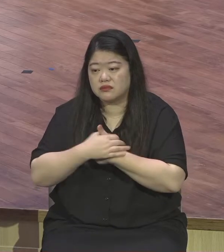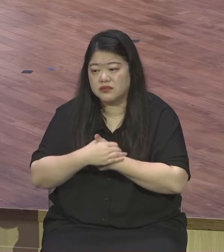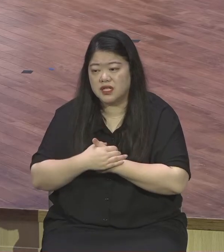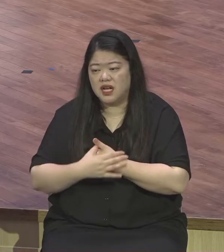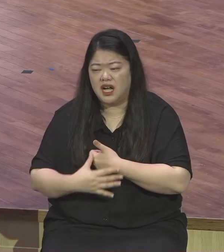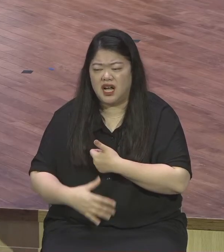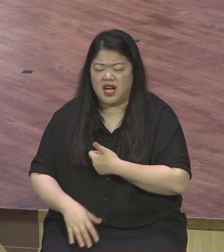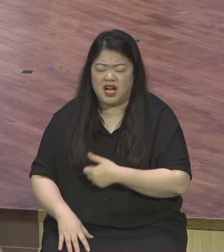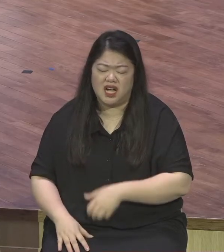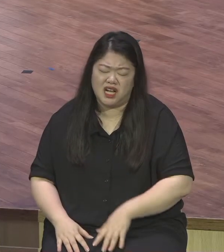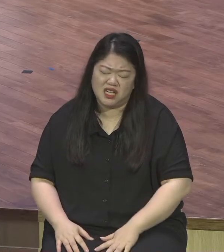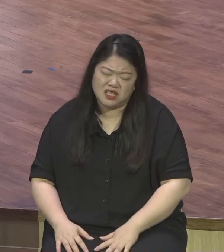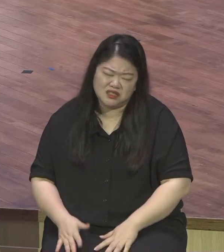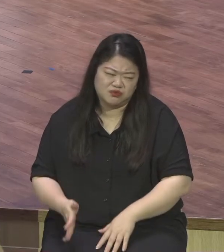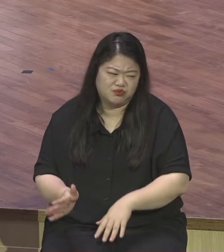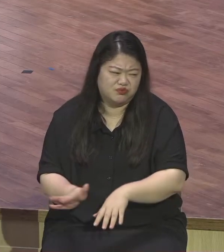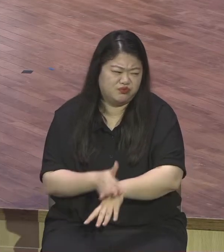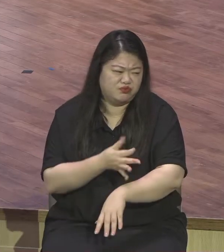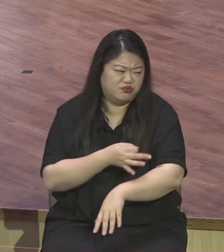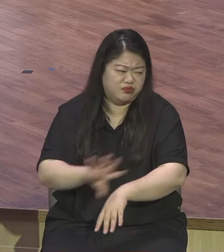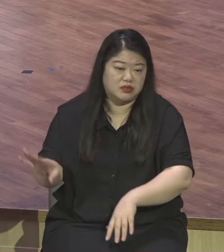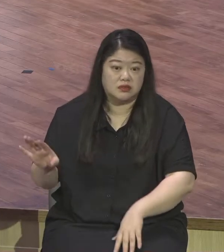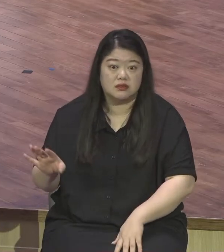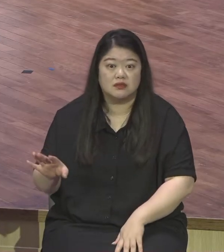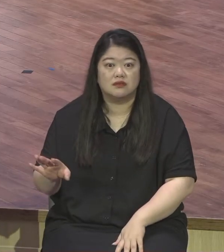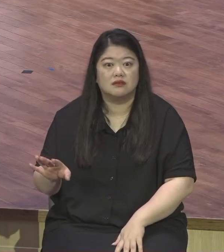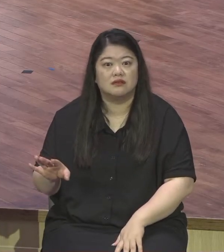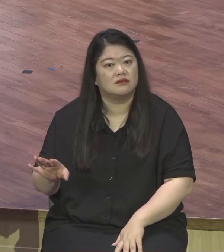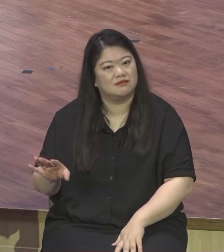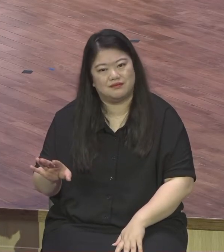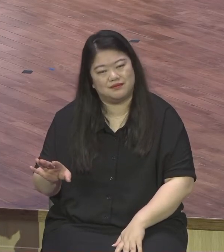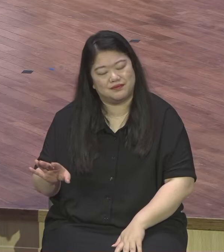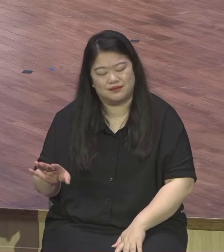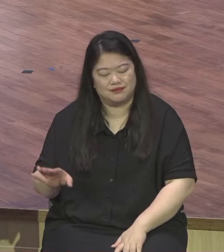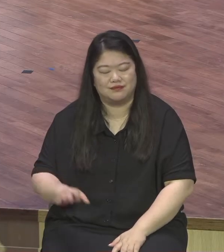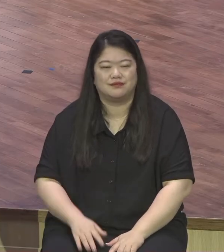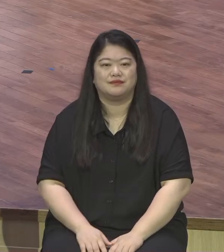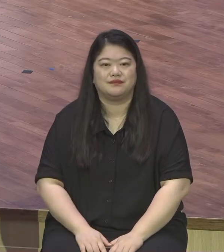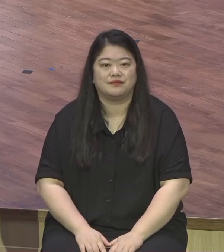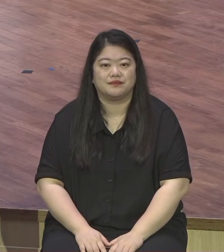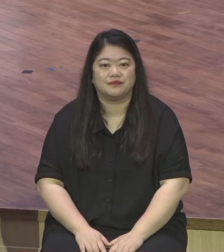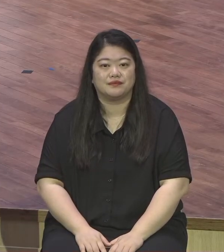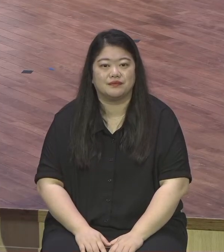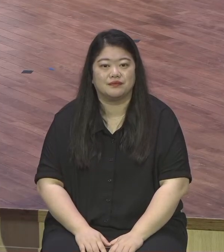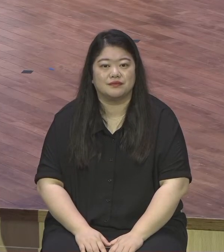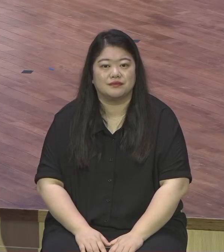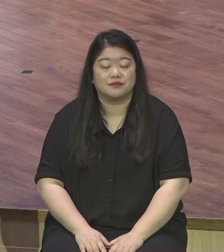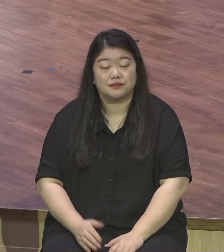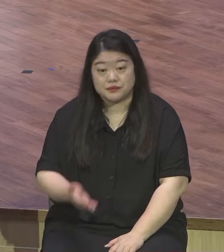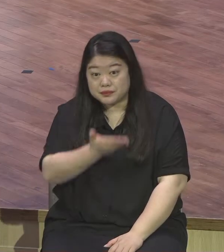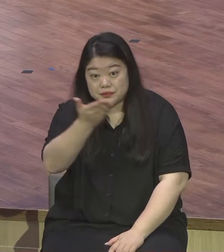사람이 가득한 교회 우리 영원교회는 제가 볼 때 정말 보금으로 충만한